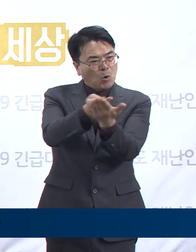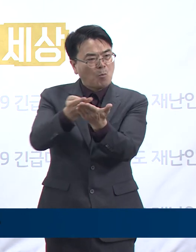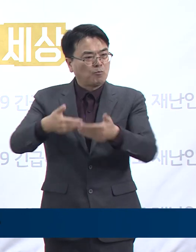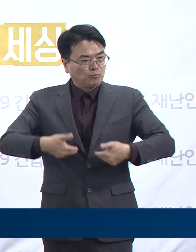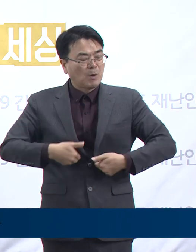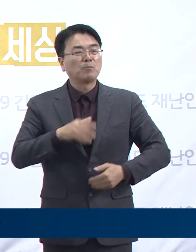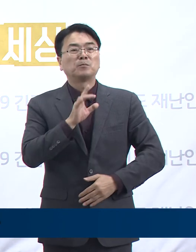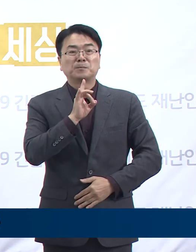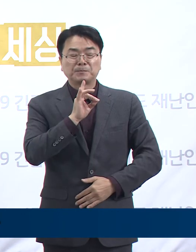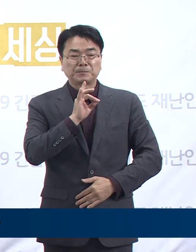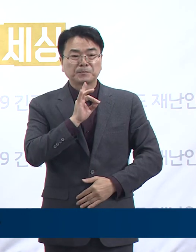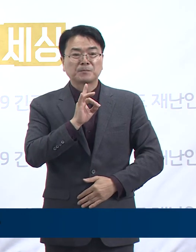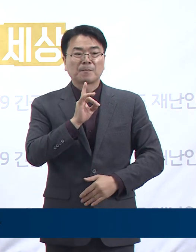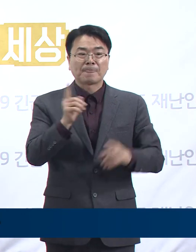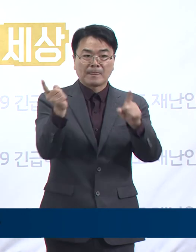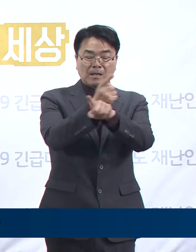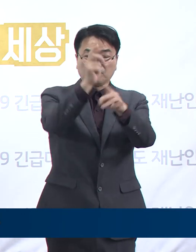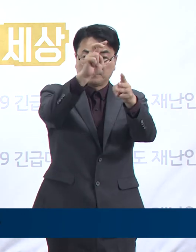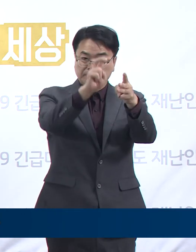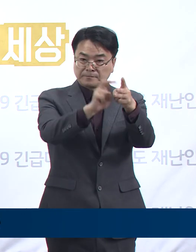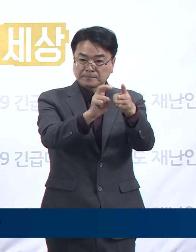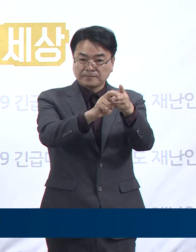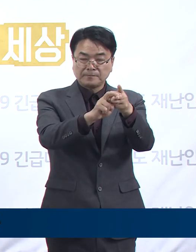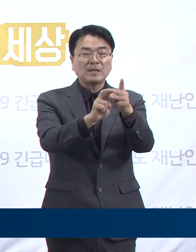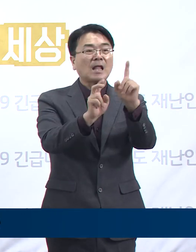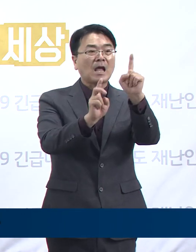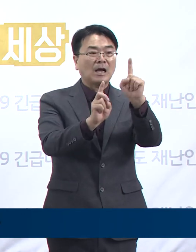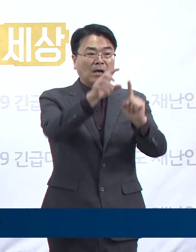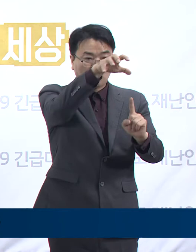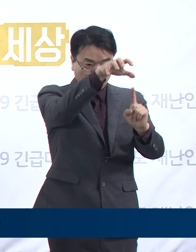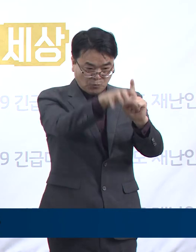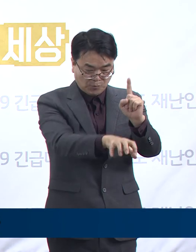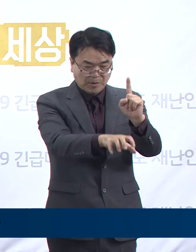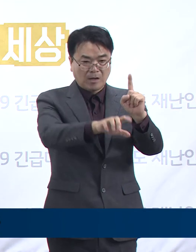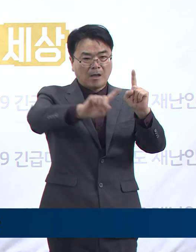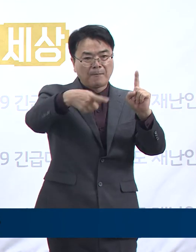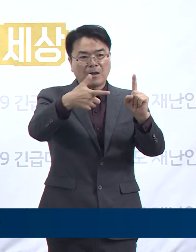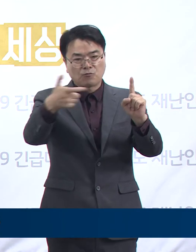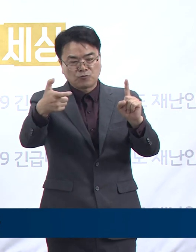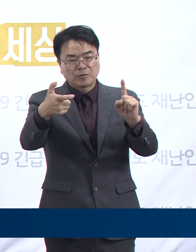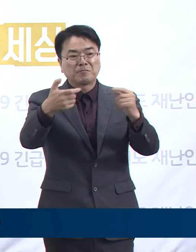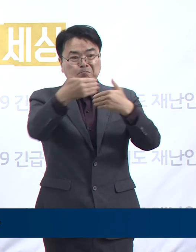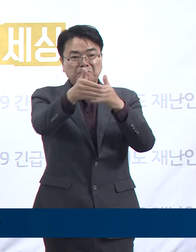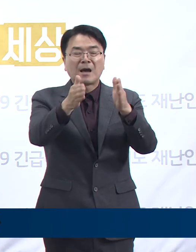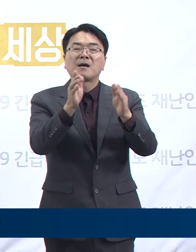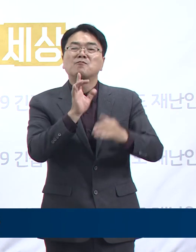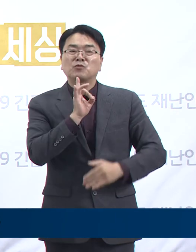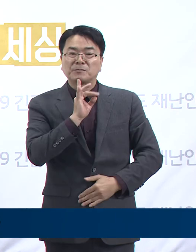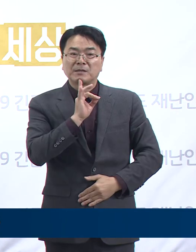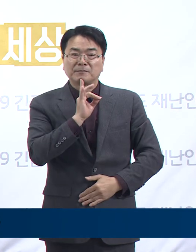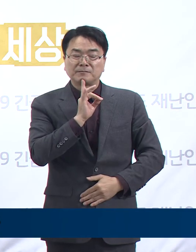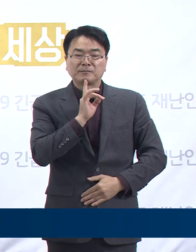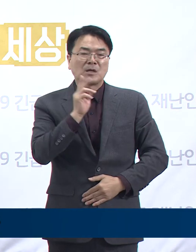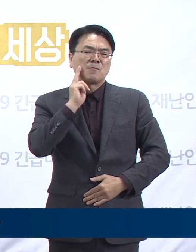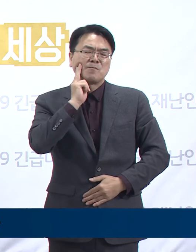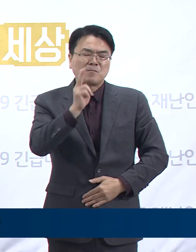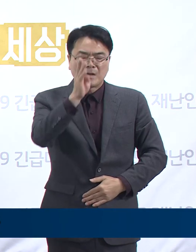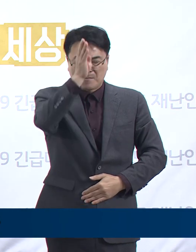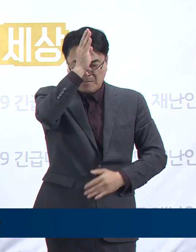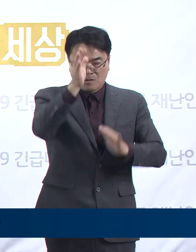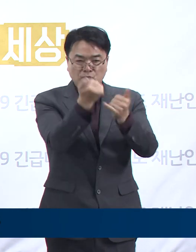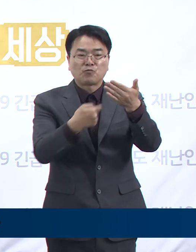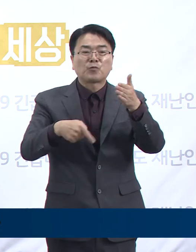생활치료센터는 1개소에 168개 병상이 확보된 상태였습니다. 중환자 치료 병상은 7개